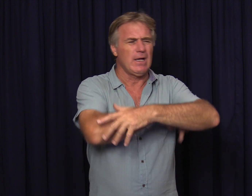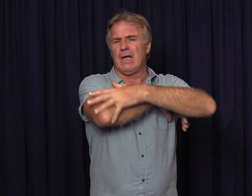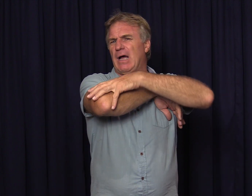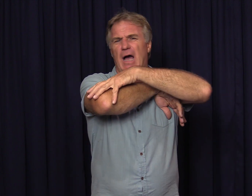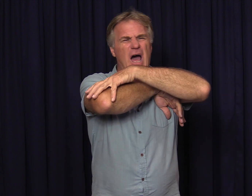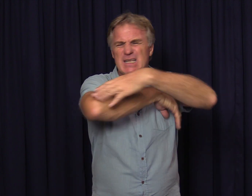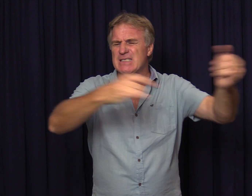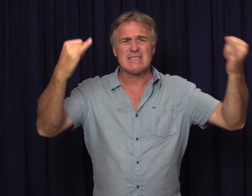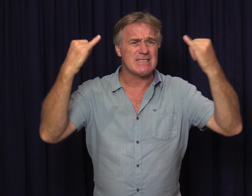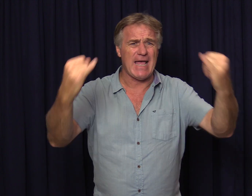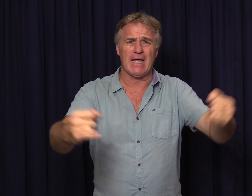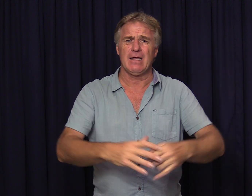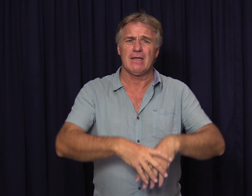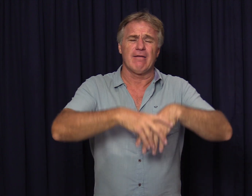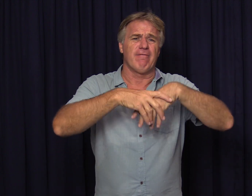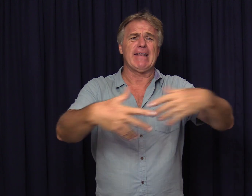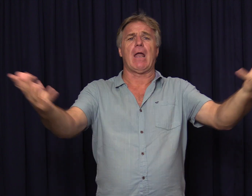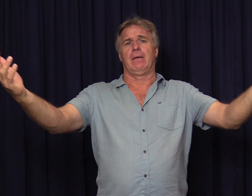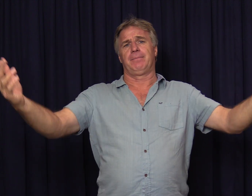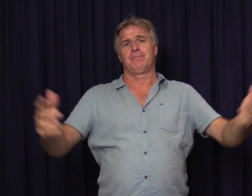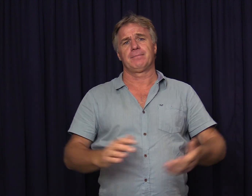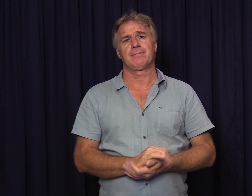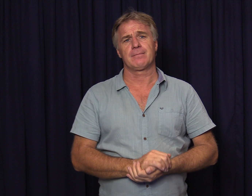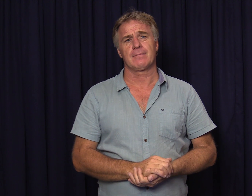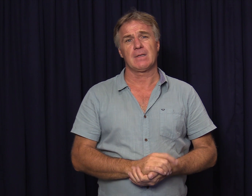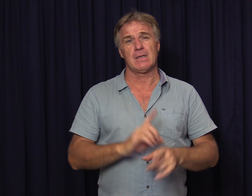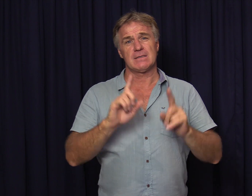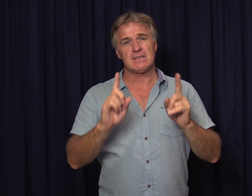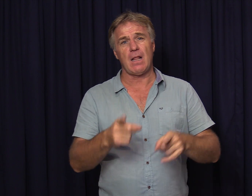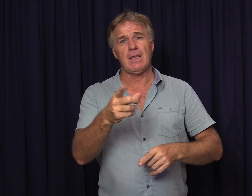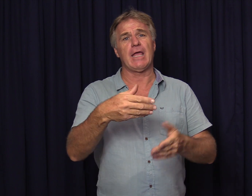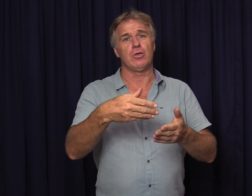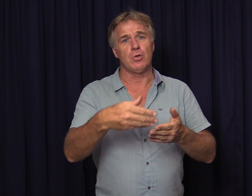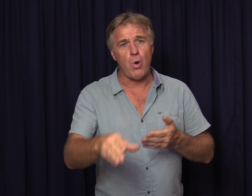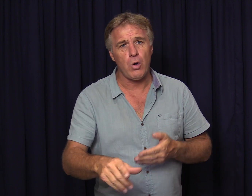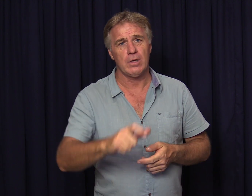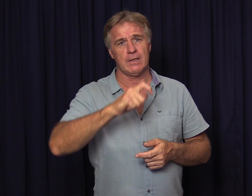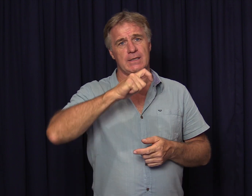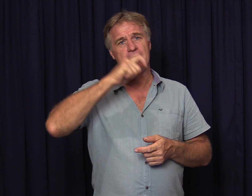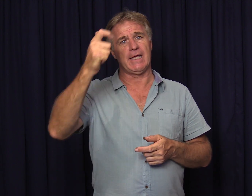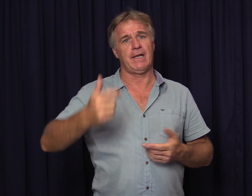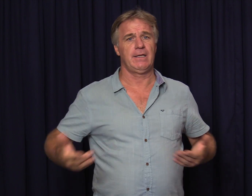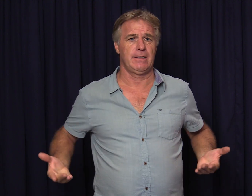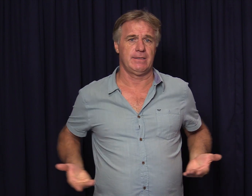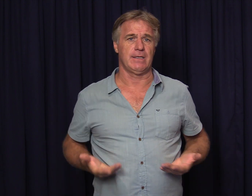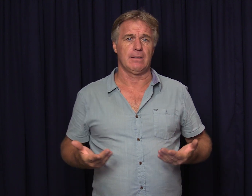alles is sleg wat dan sal jy nog die heren dien